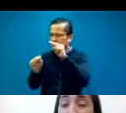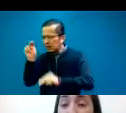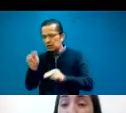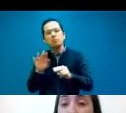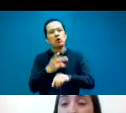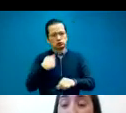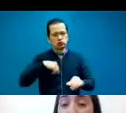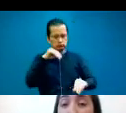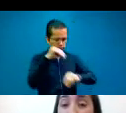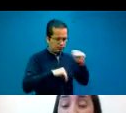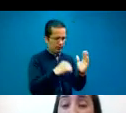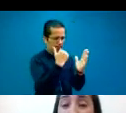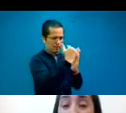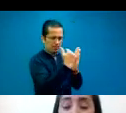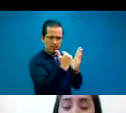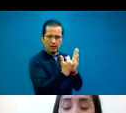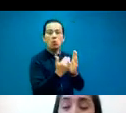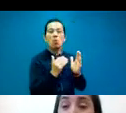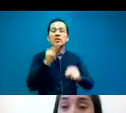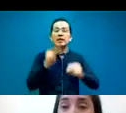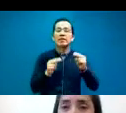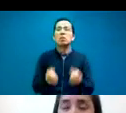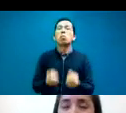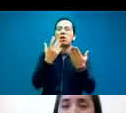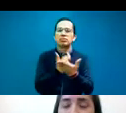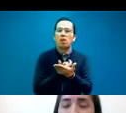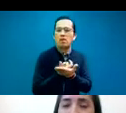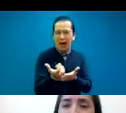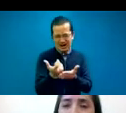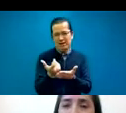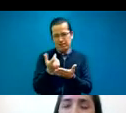fueron elaborados por la comisión de honorarios.